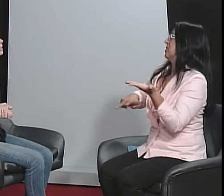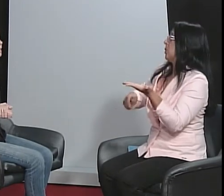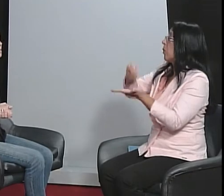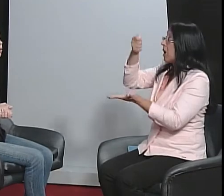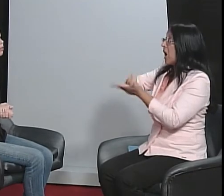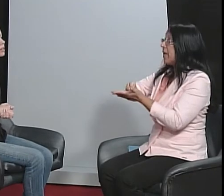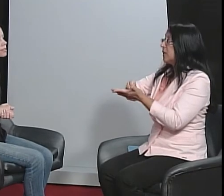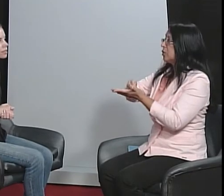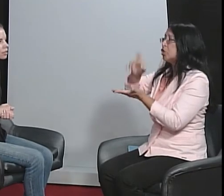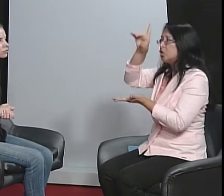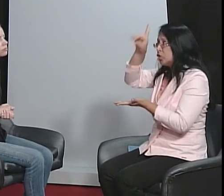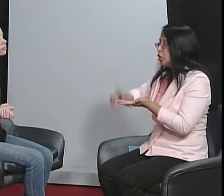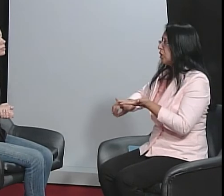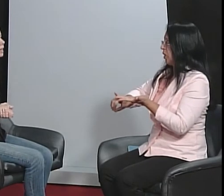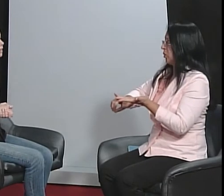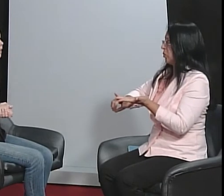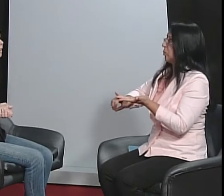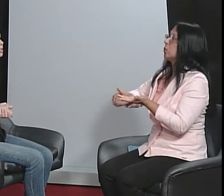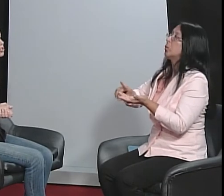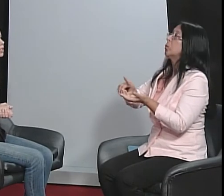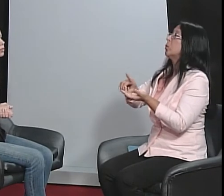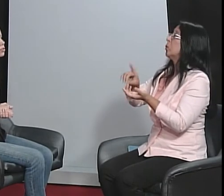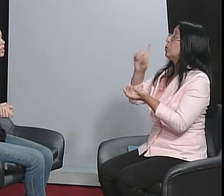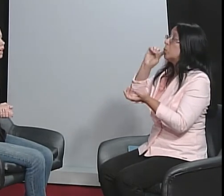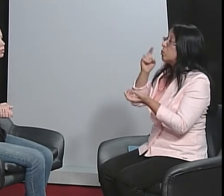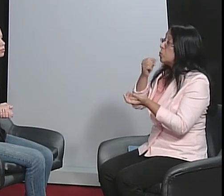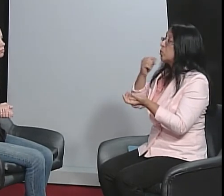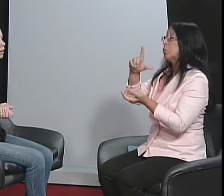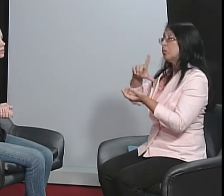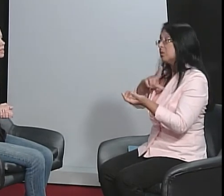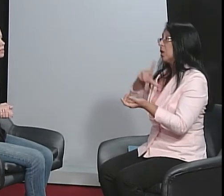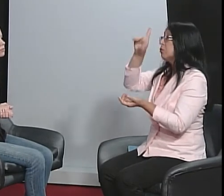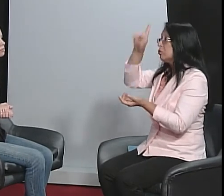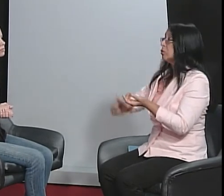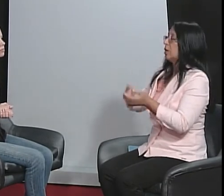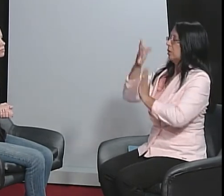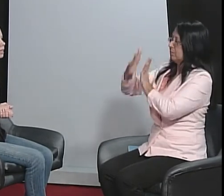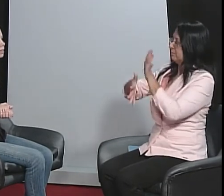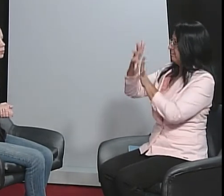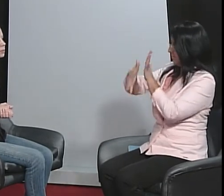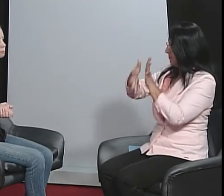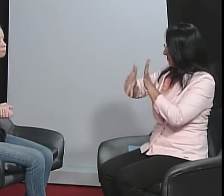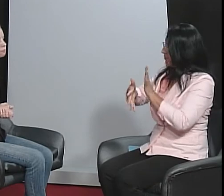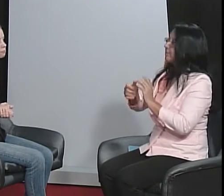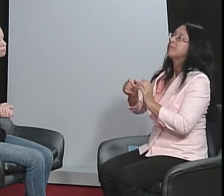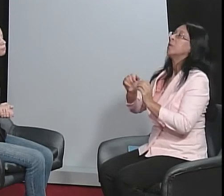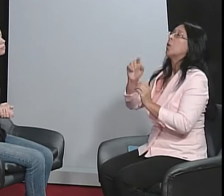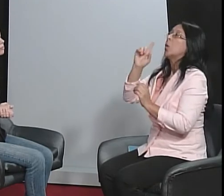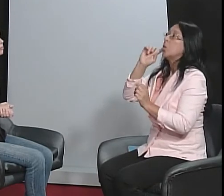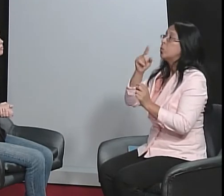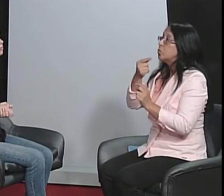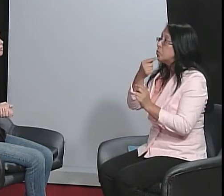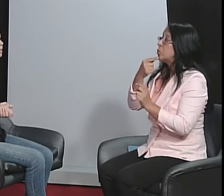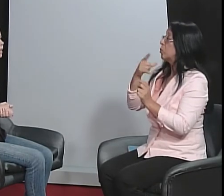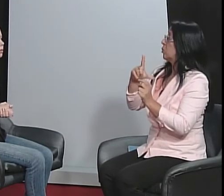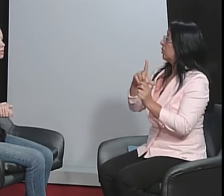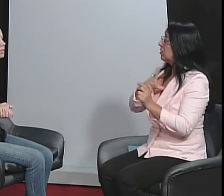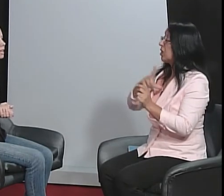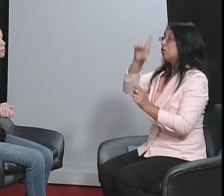Lá nessa convenção, tem a garantia do direito ao acesso da língua, da língua de sinais por